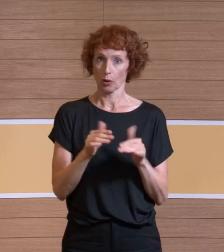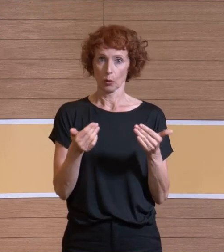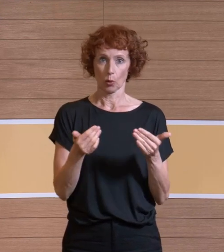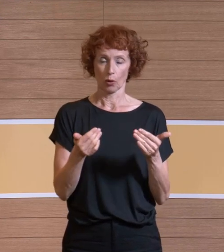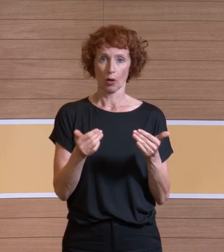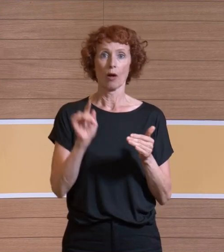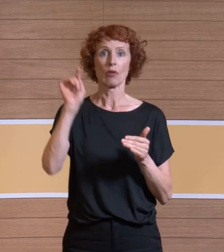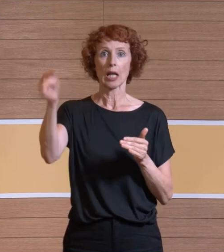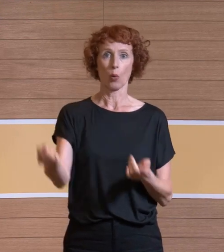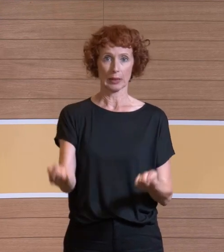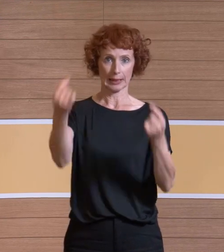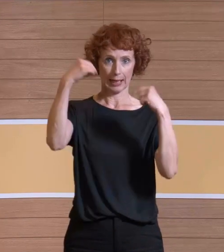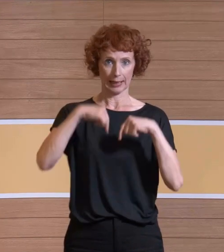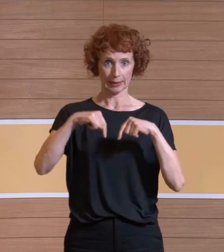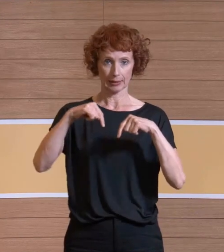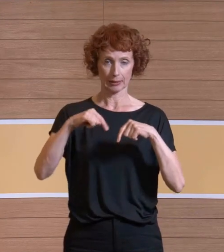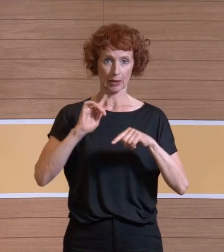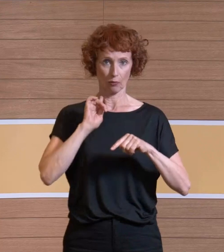außen nach innen kontaminiert.